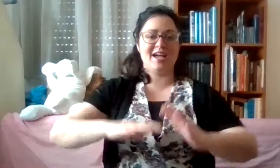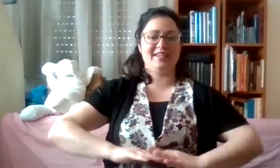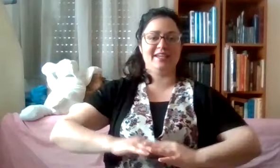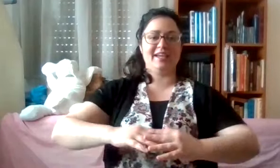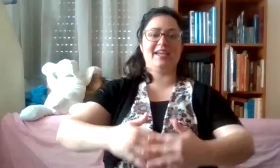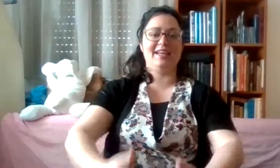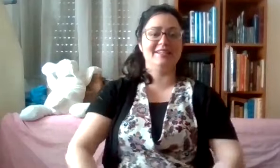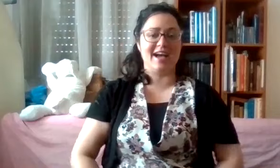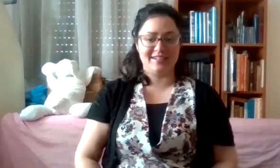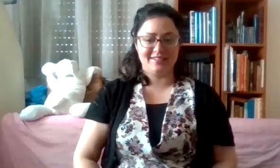ירחי לידה.